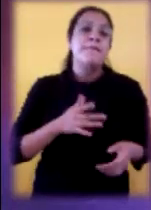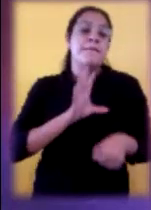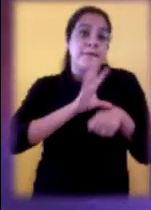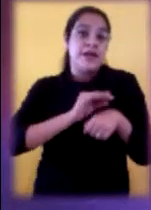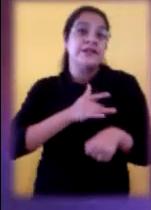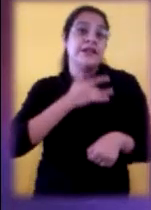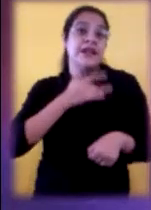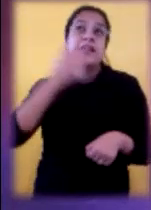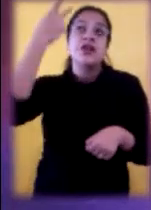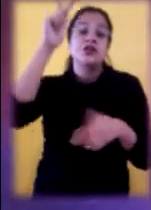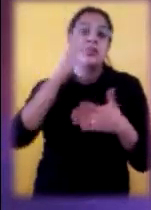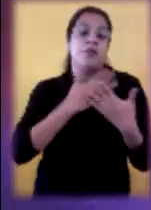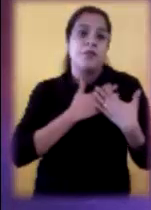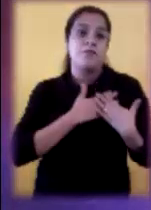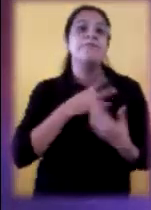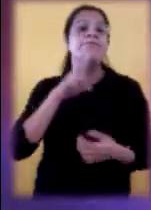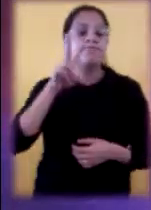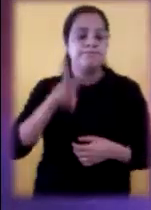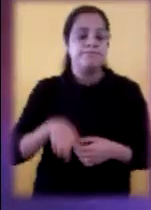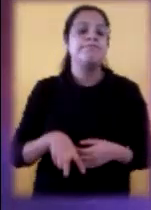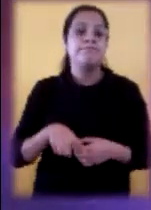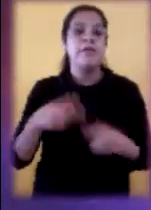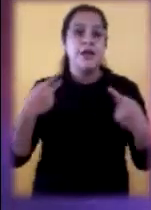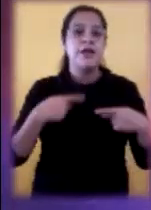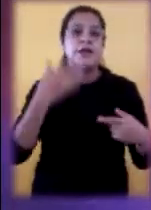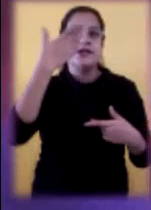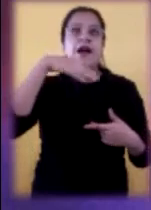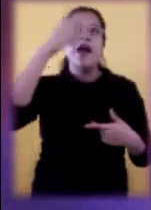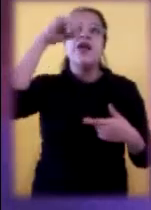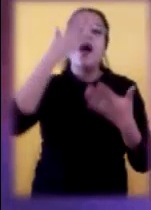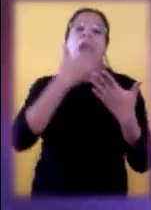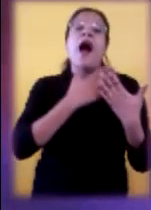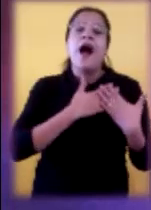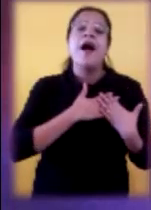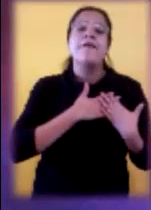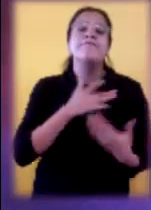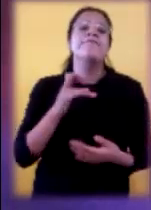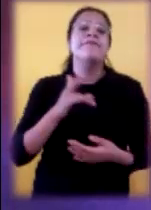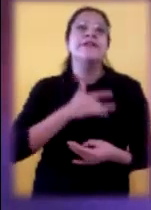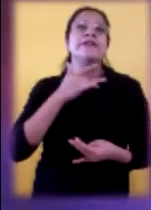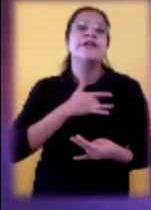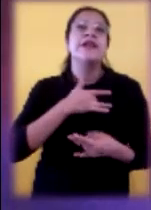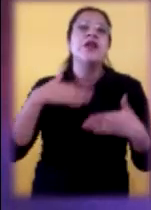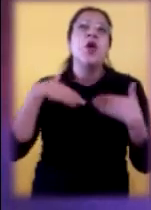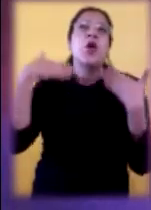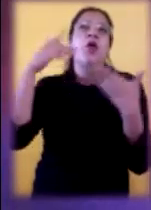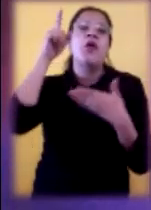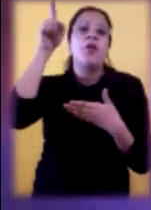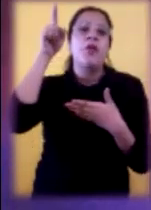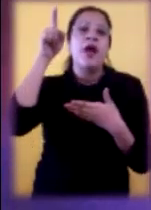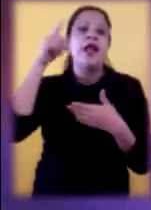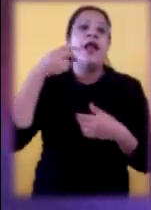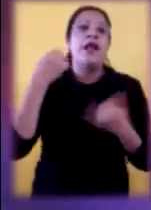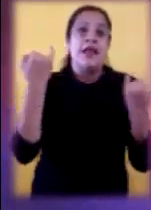el amor de Dios. Y es verdad, porque quien se sabe amado por Dios, quien se siente en sus